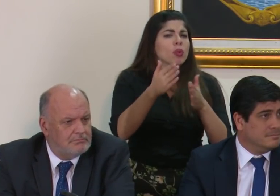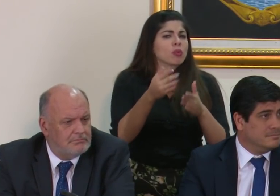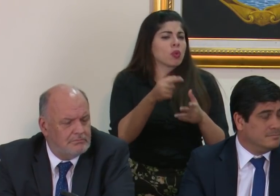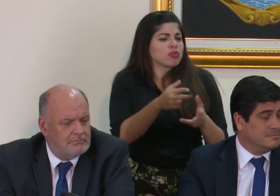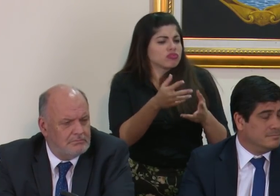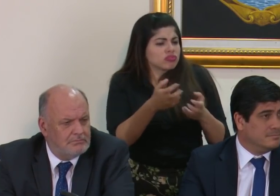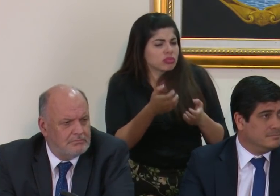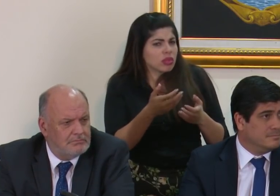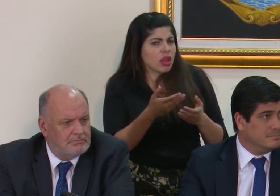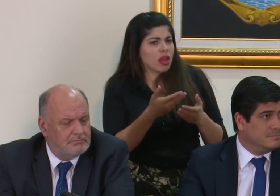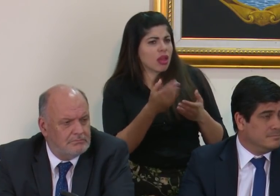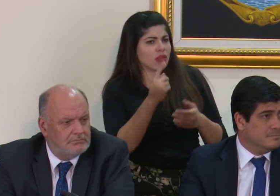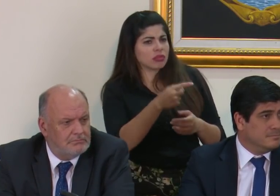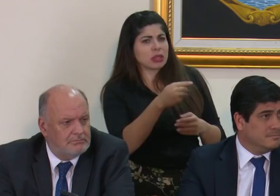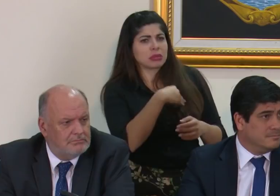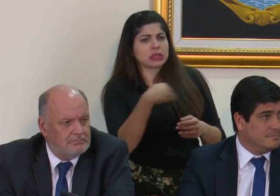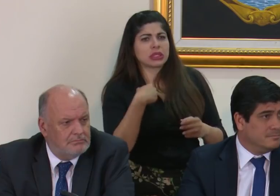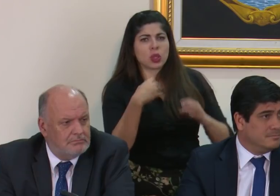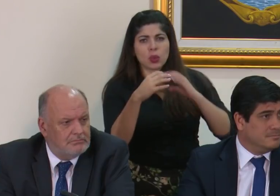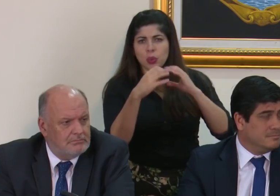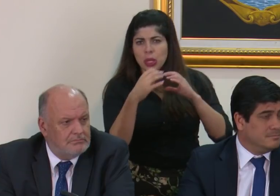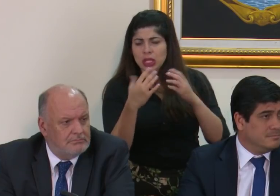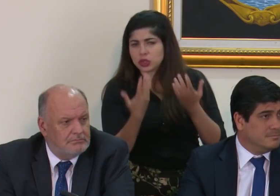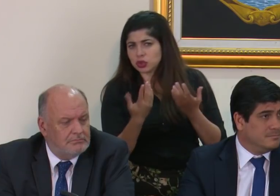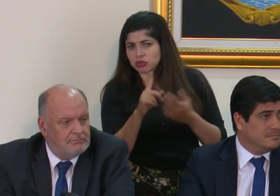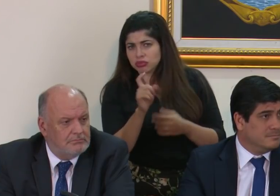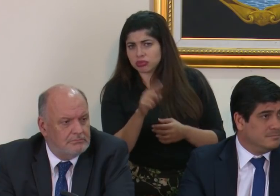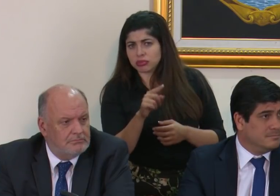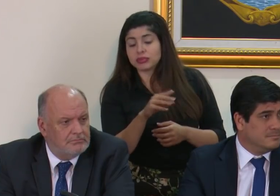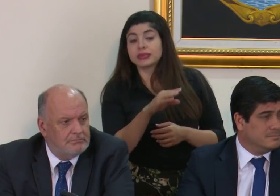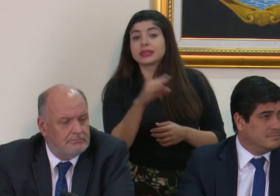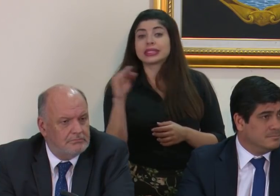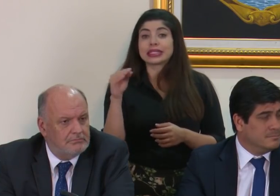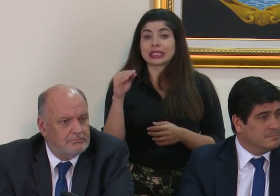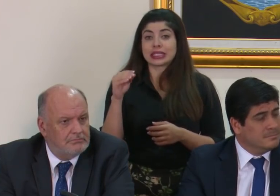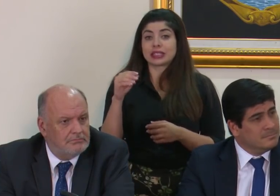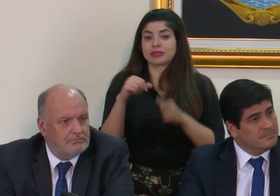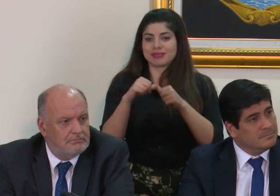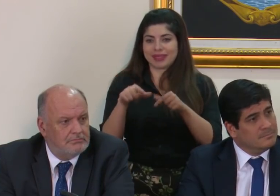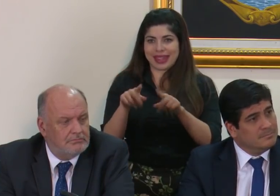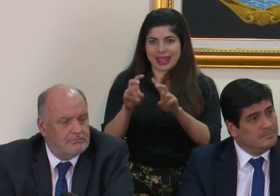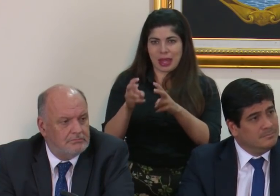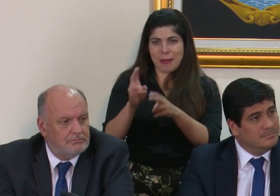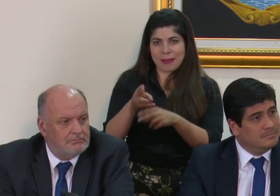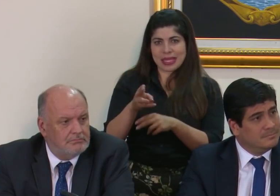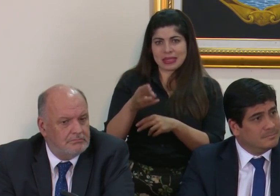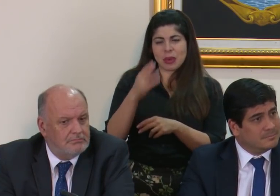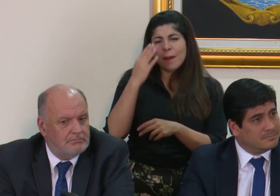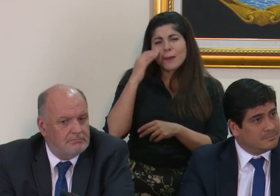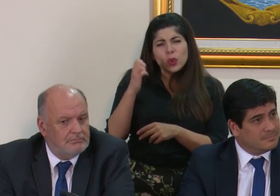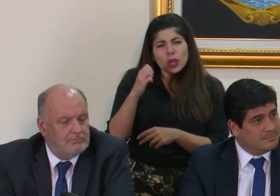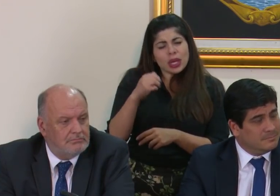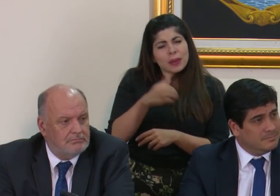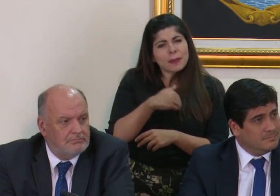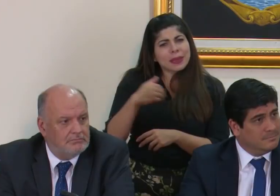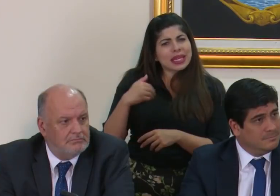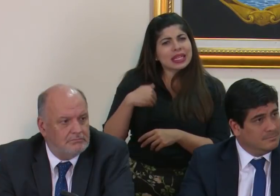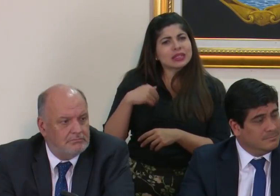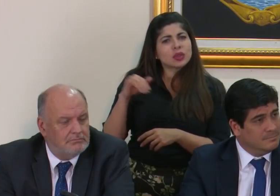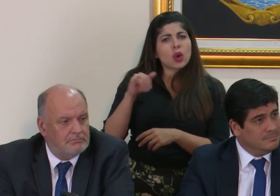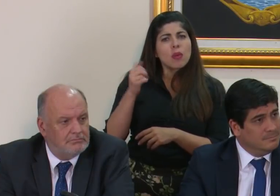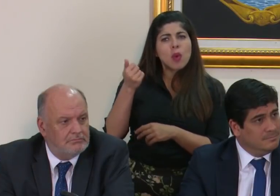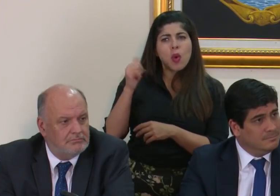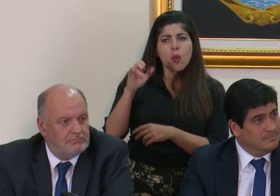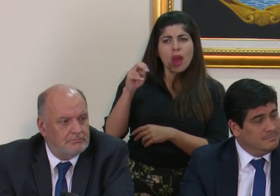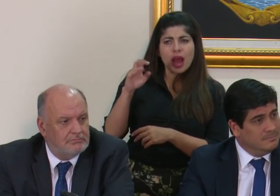que querrá darle al Ministerio de Comunicación e insistiendo en esto, ¿por qué tales ministros como don Juan